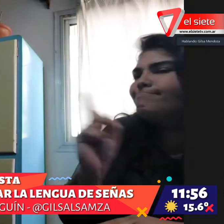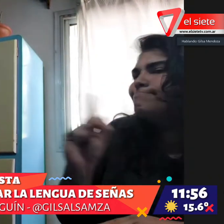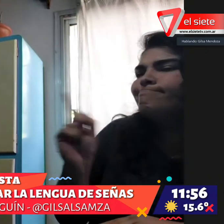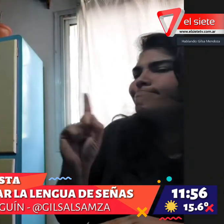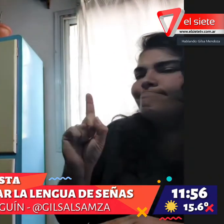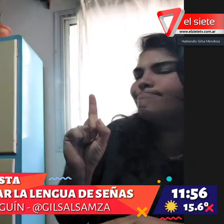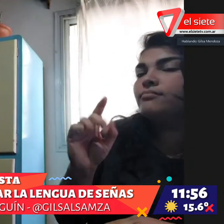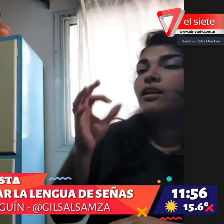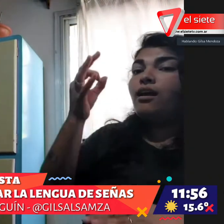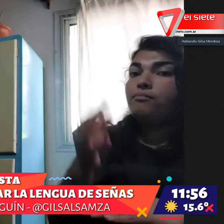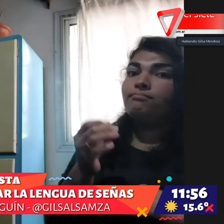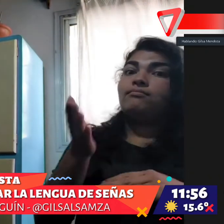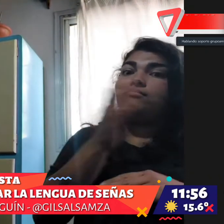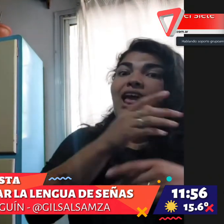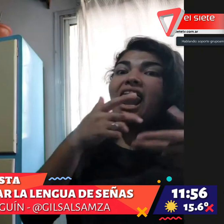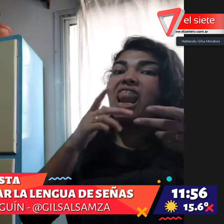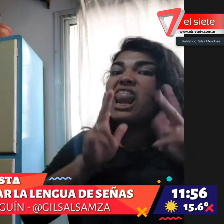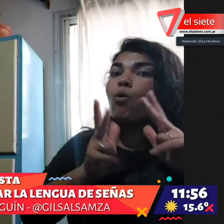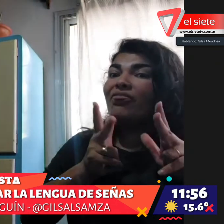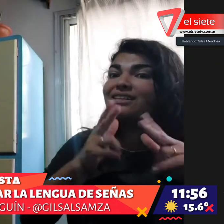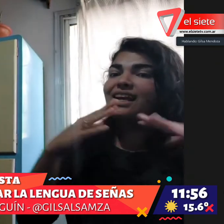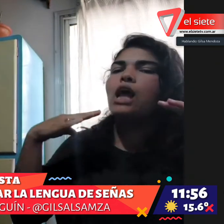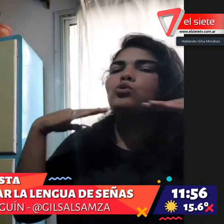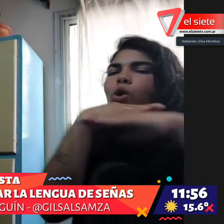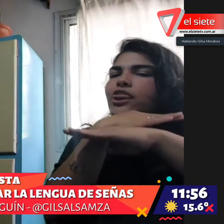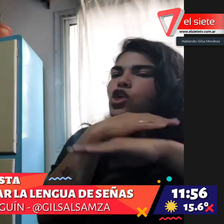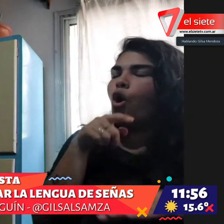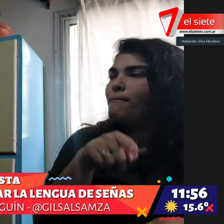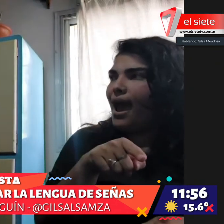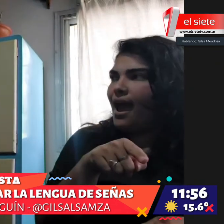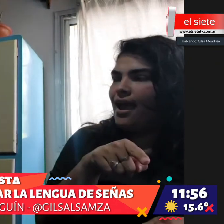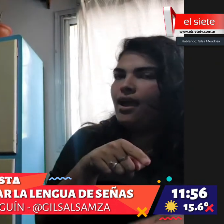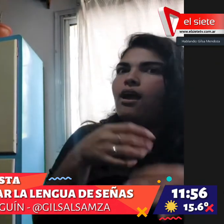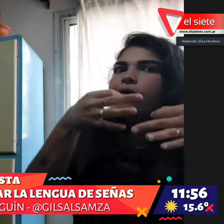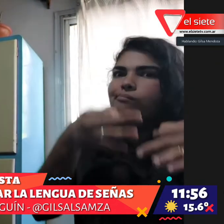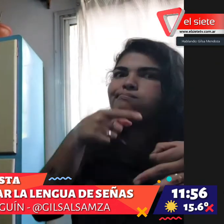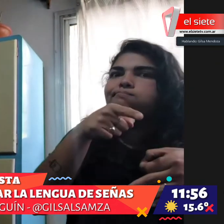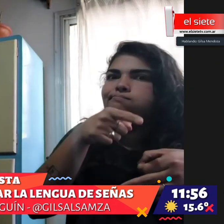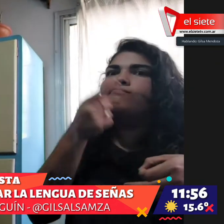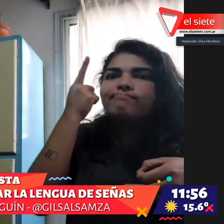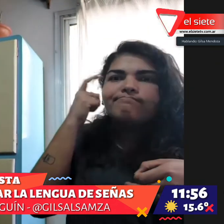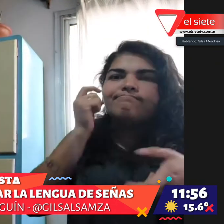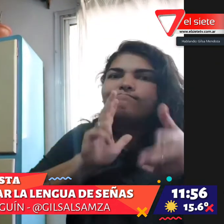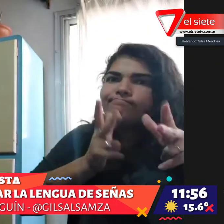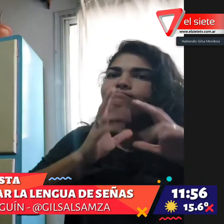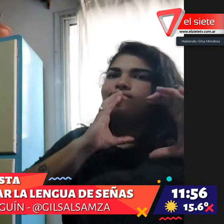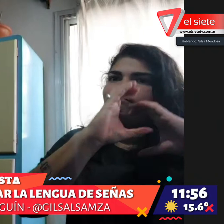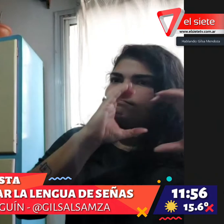que tenemos todos para aprender una lengua. Y la lengua de señas es nuestro idioma, es una lengua.